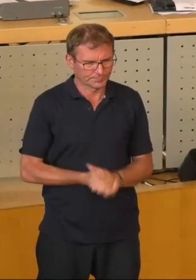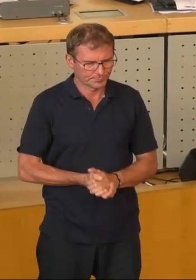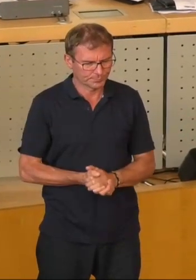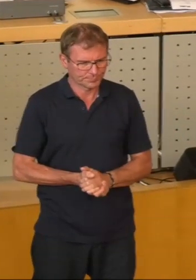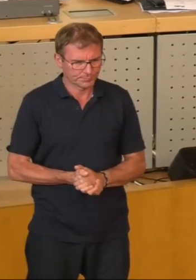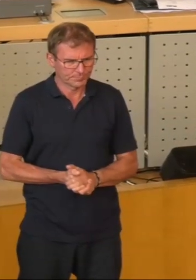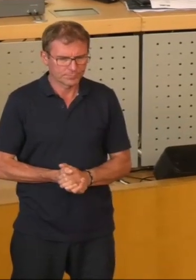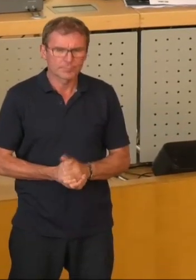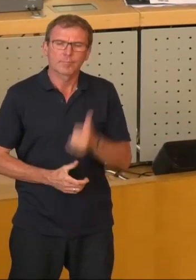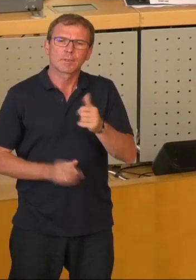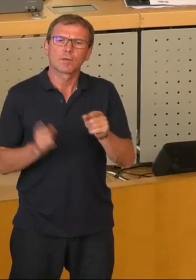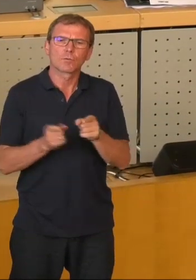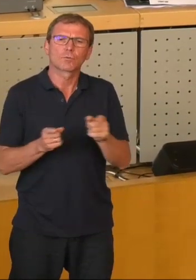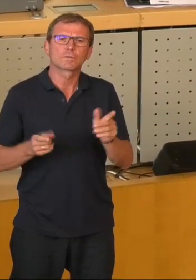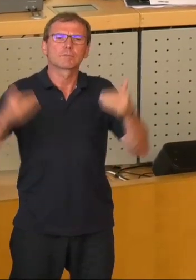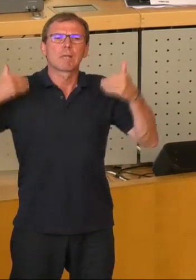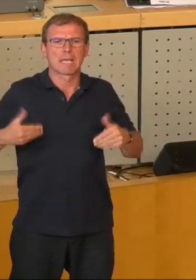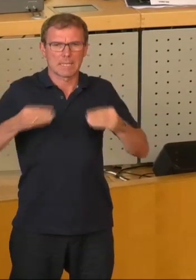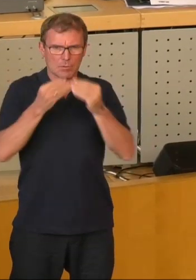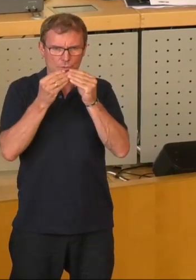Vielleicht erstmal kurz was zum Hintergrund.